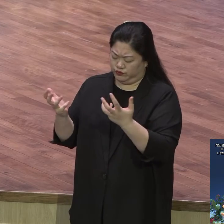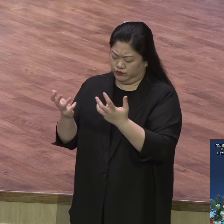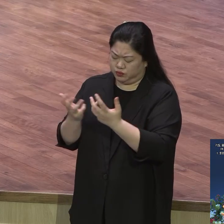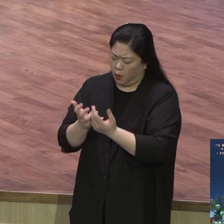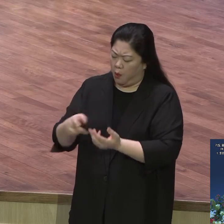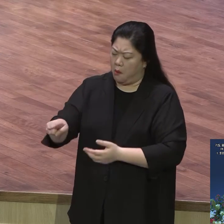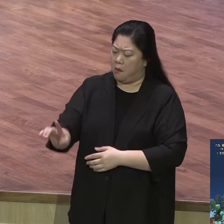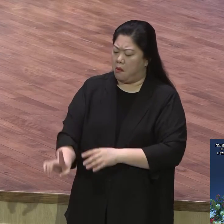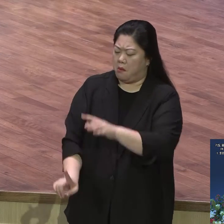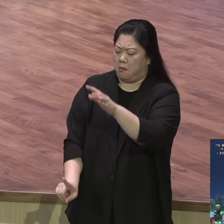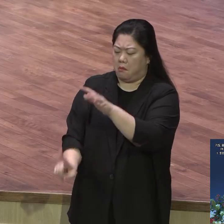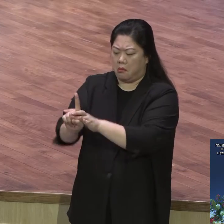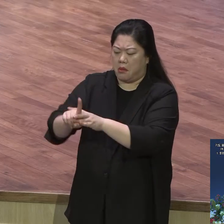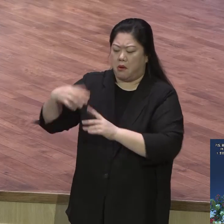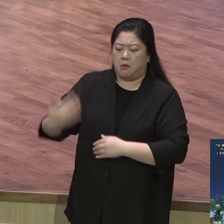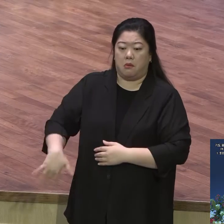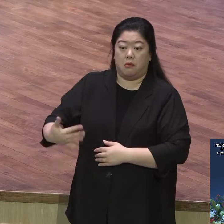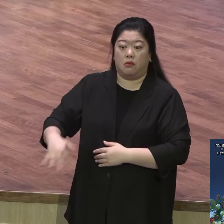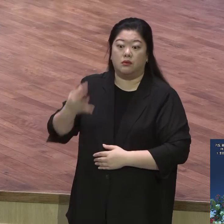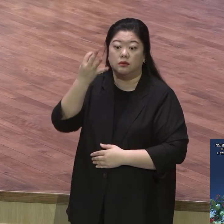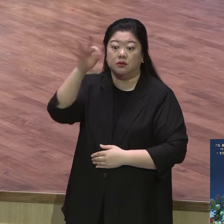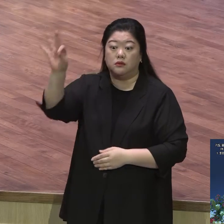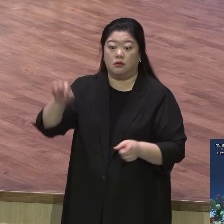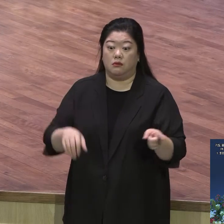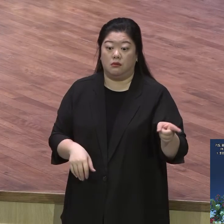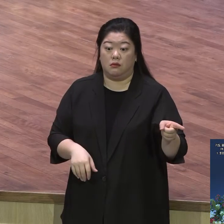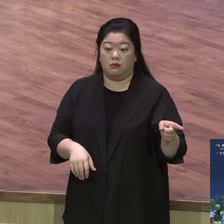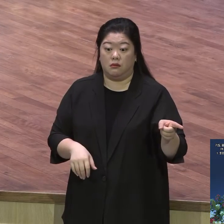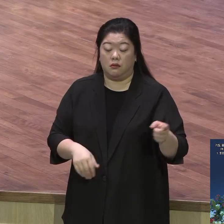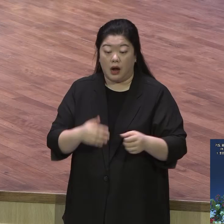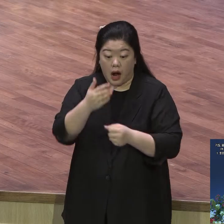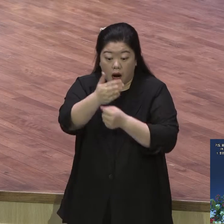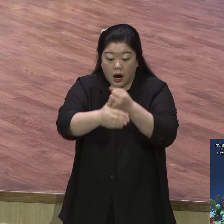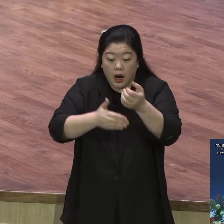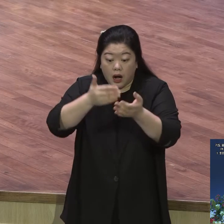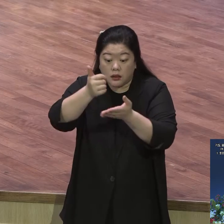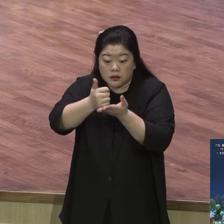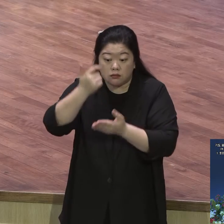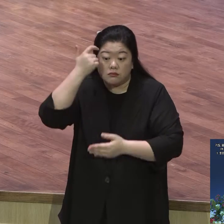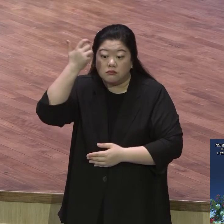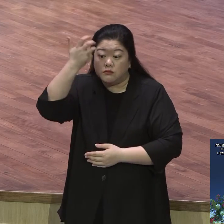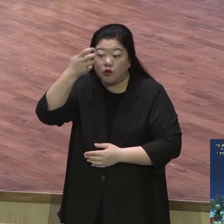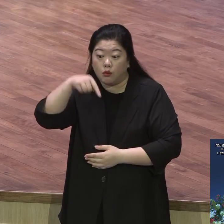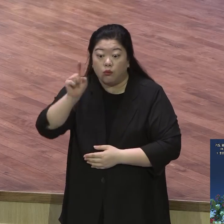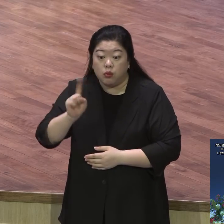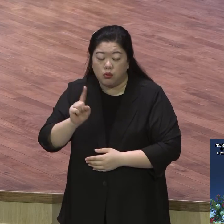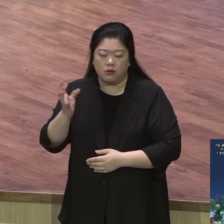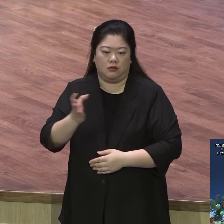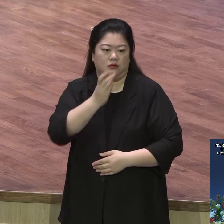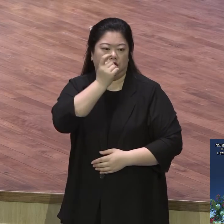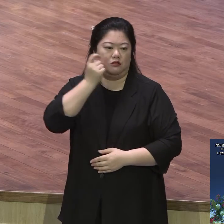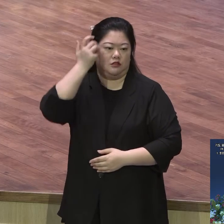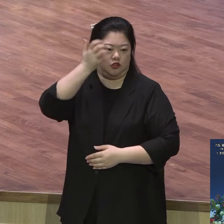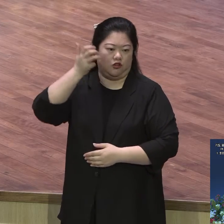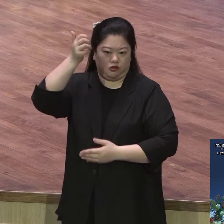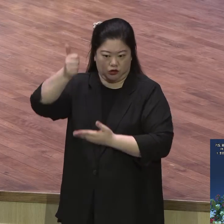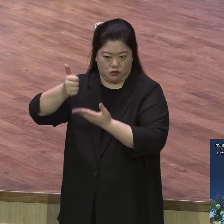하나님의 영이 뭐요 성령입니다 성령에 감동된 사람 우리가 어디서